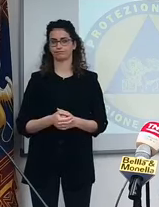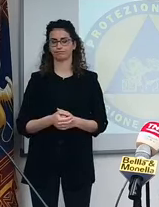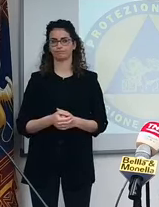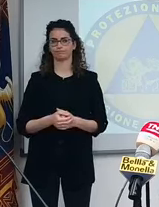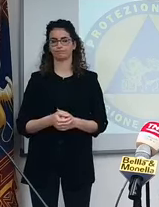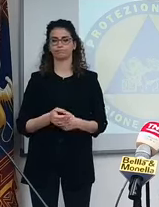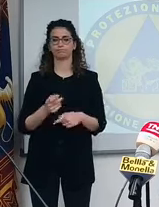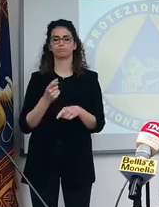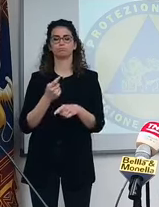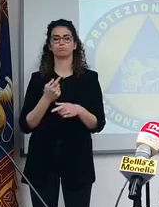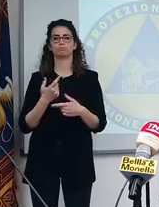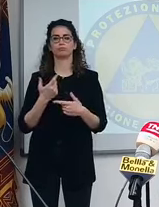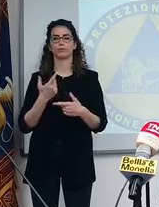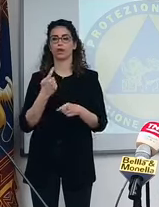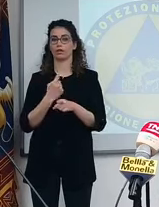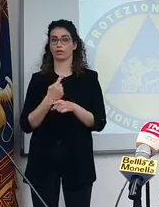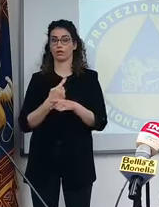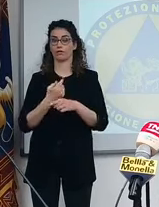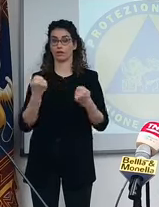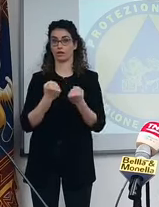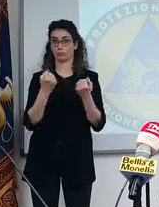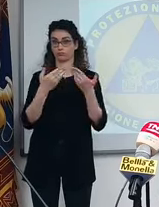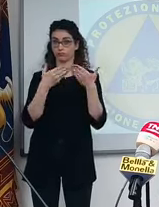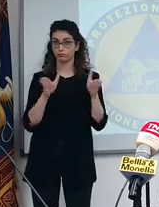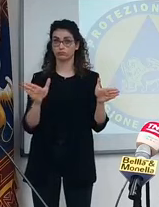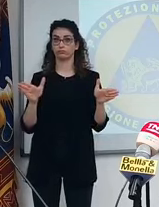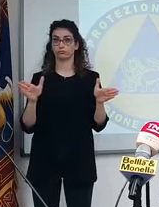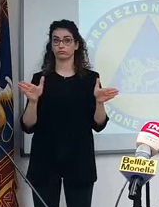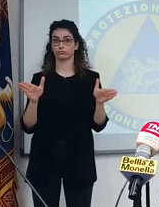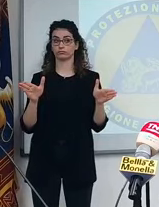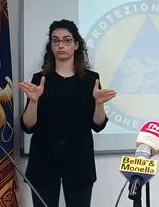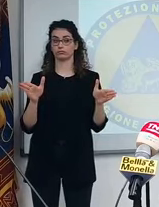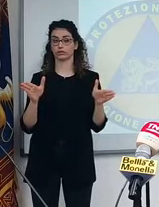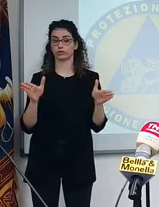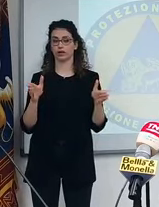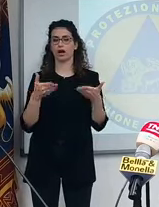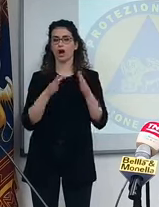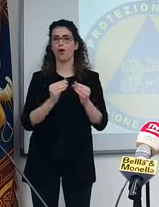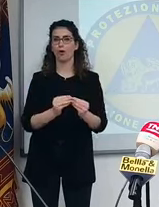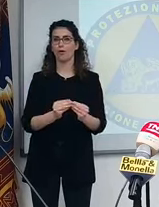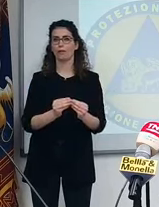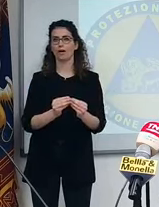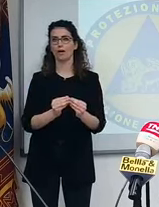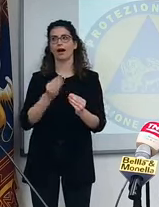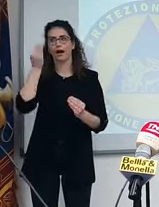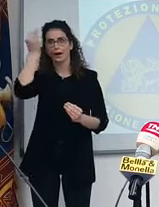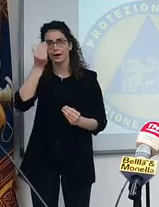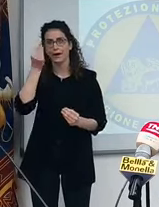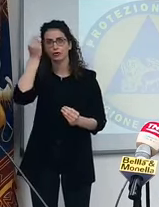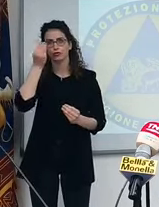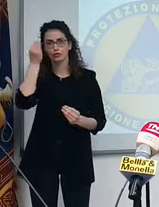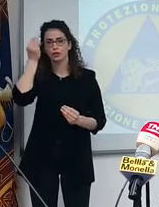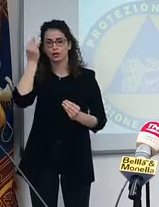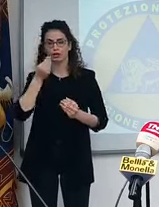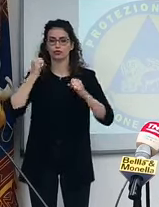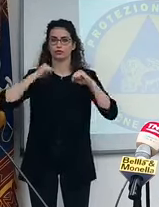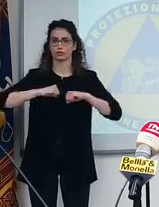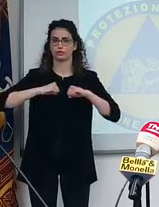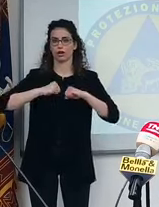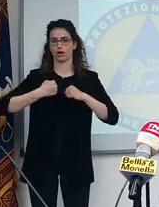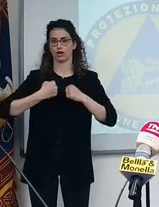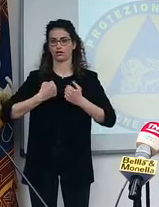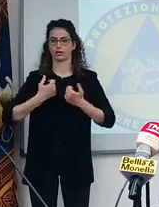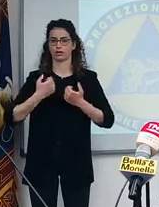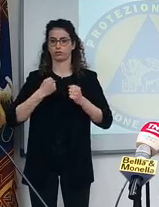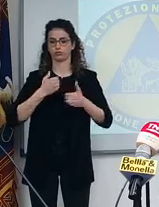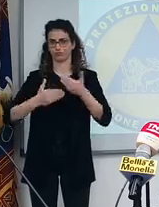Prendiamo atto che bisogna riaprire questa attività, facciamolo con una razio che sia una razio sanitaria ma che stia in piedi.